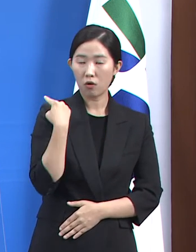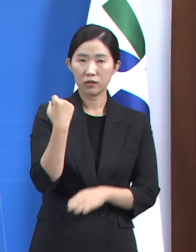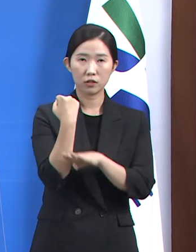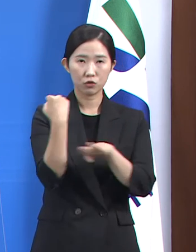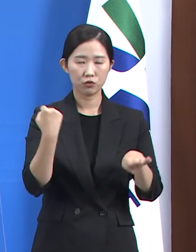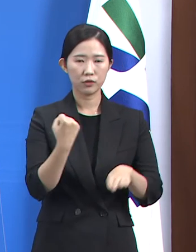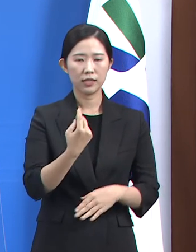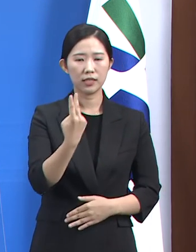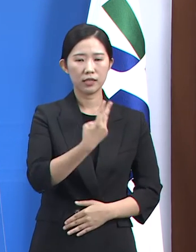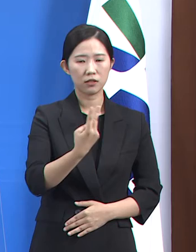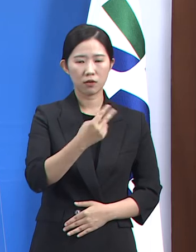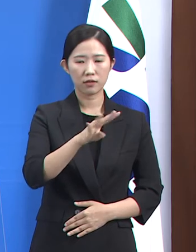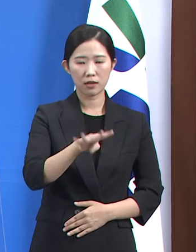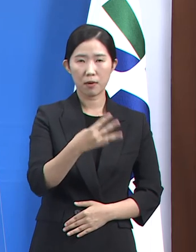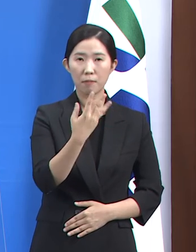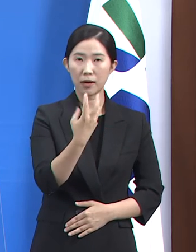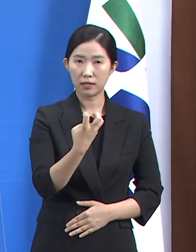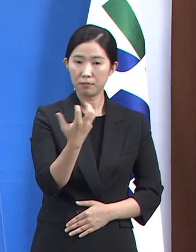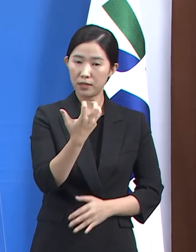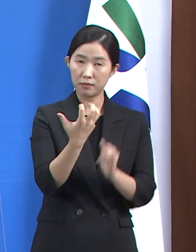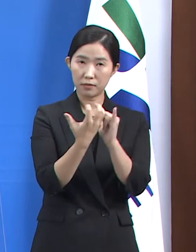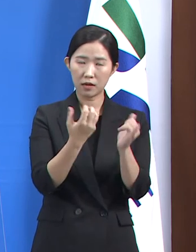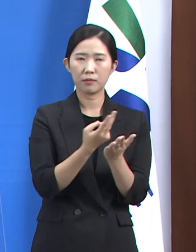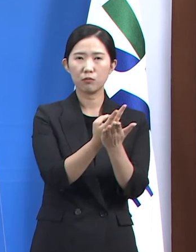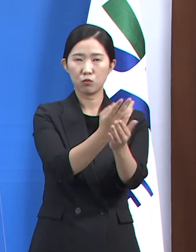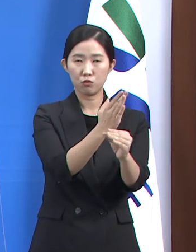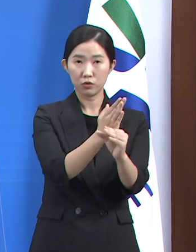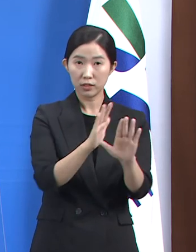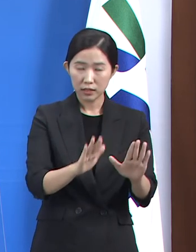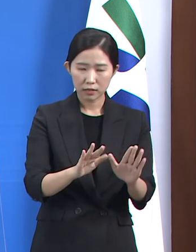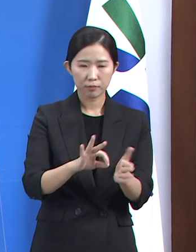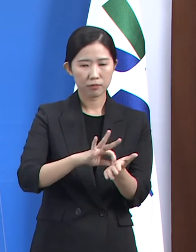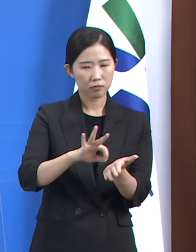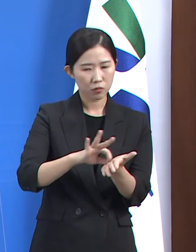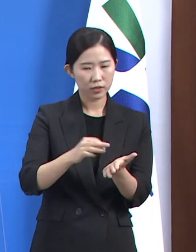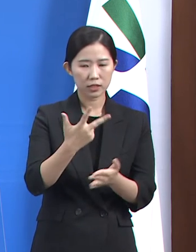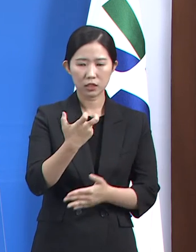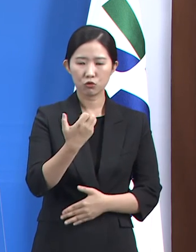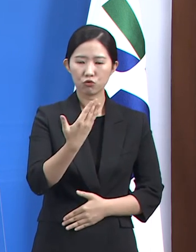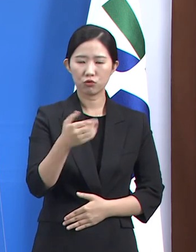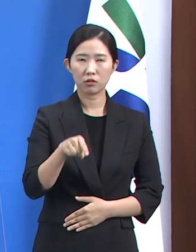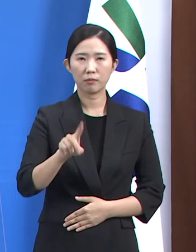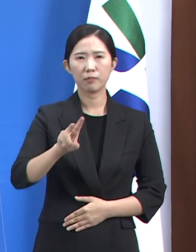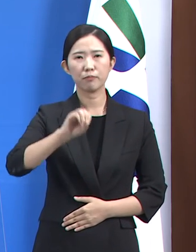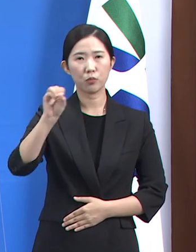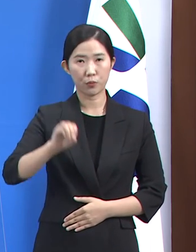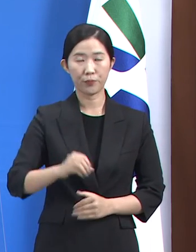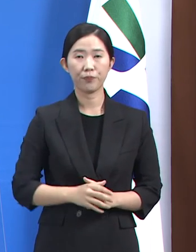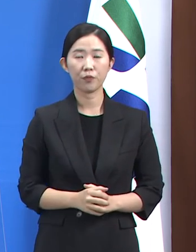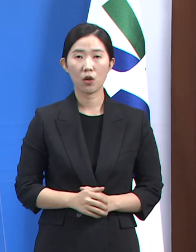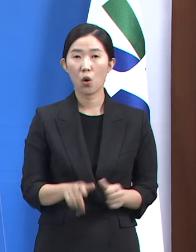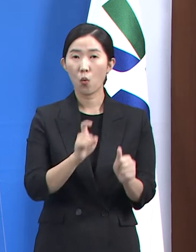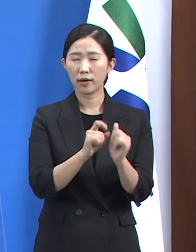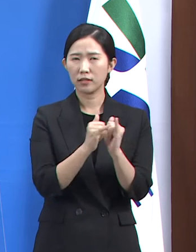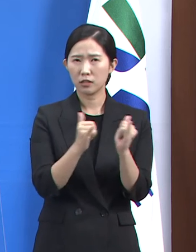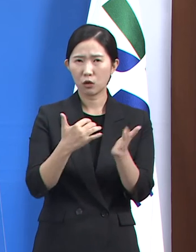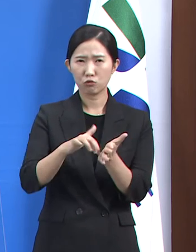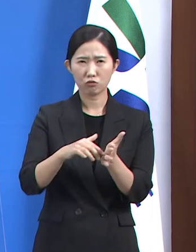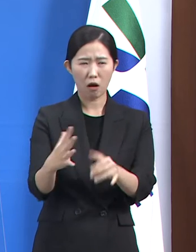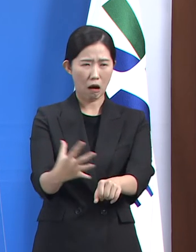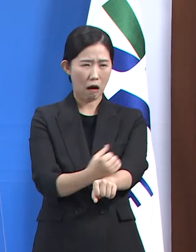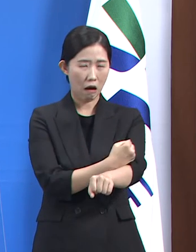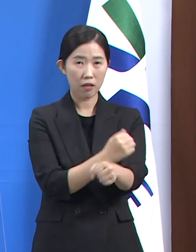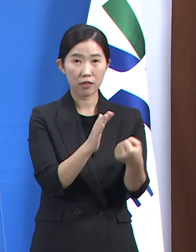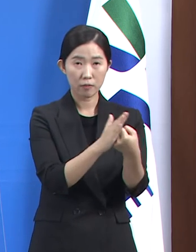,489명의 입소에 있으며 현재 가동률은 79.2%입니다. 또한 확진자 급증에 대비하기 위해